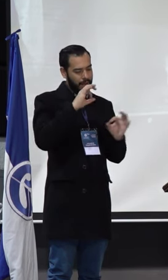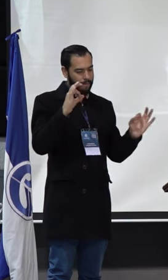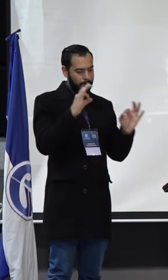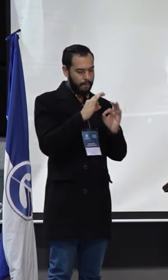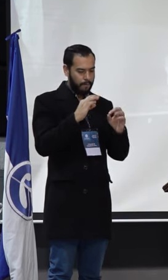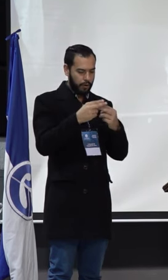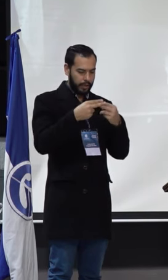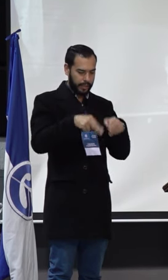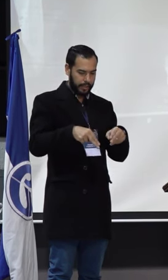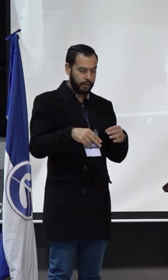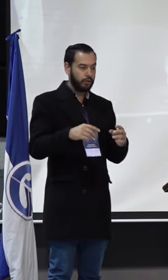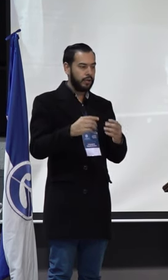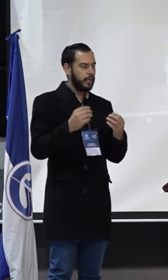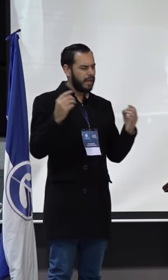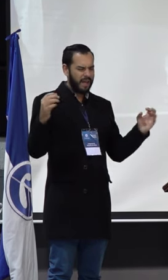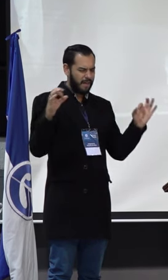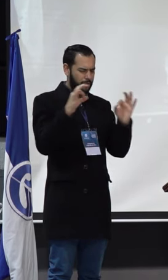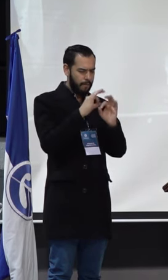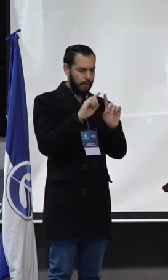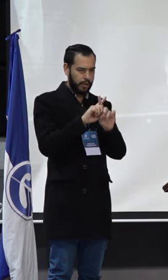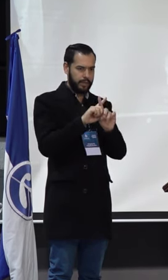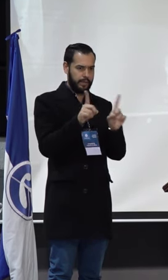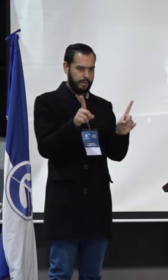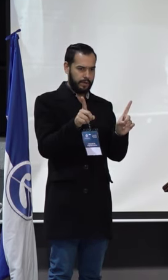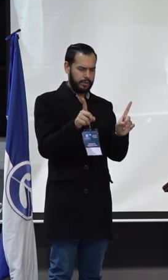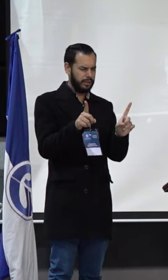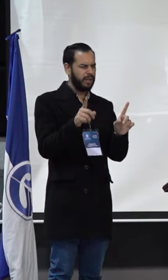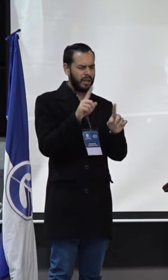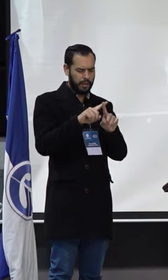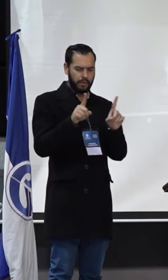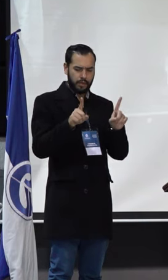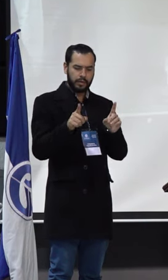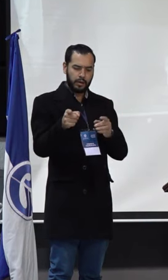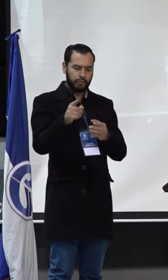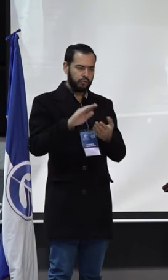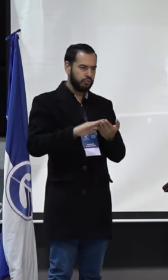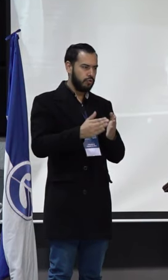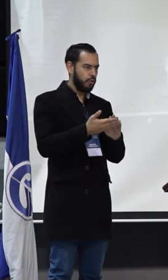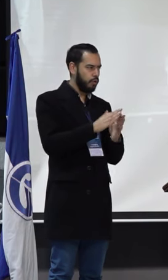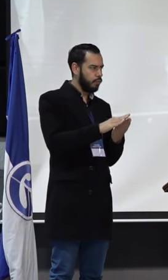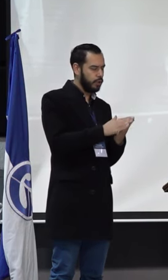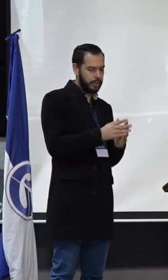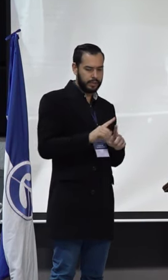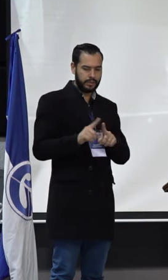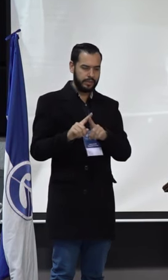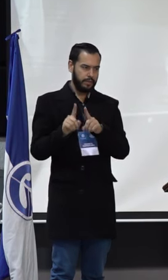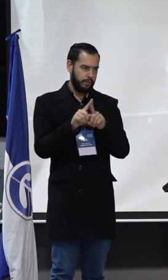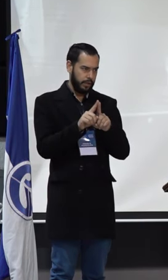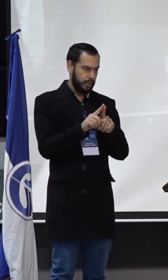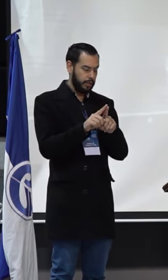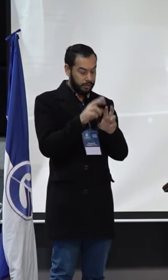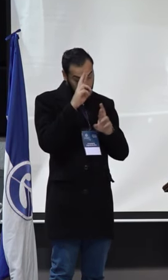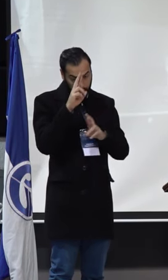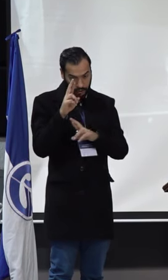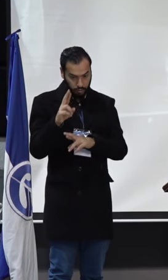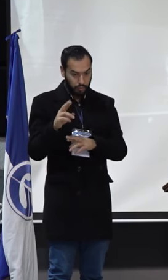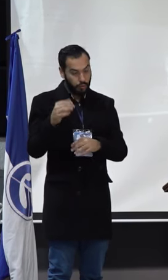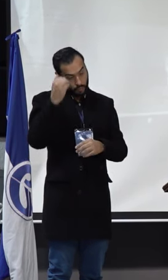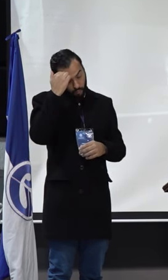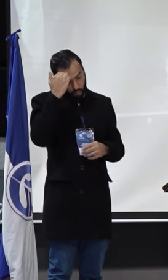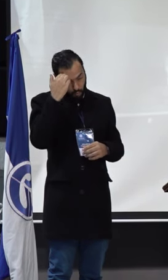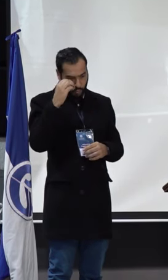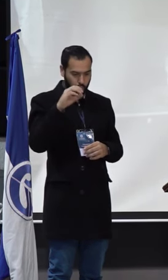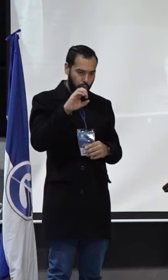Un enfoque diferencial que reconozca las poblaciones que llegan a la universidad, que los maestros y las maestras que se